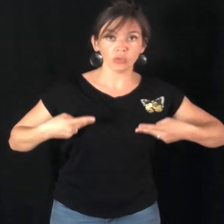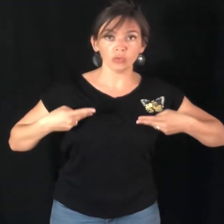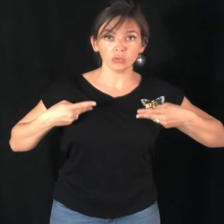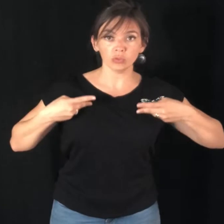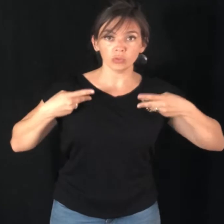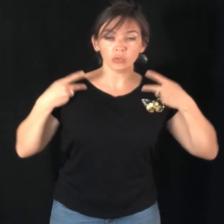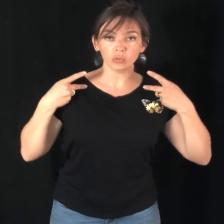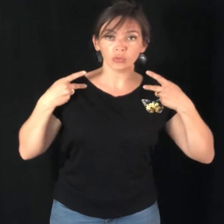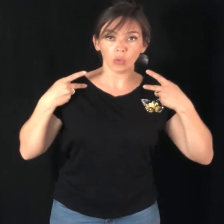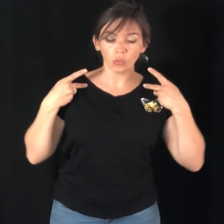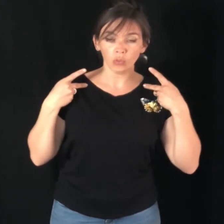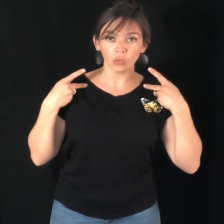du tronc.